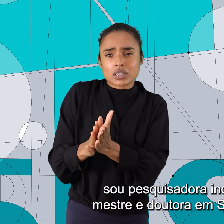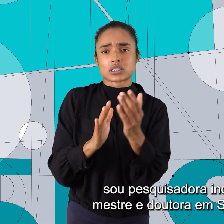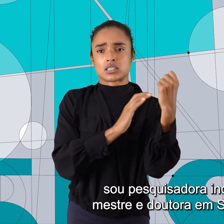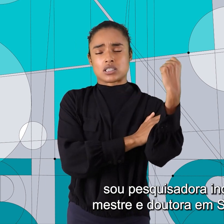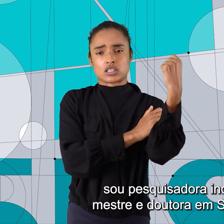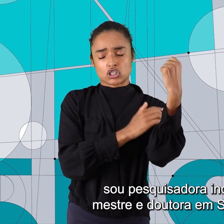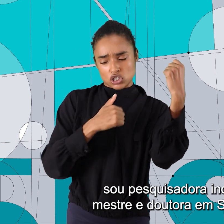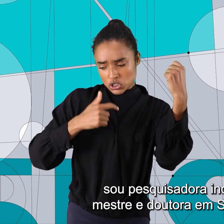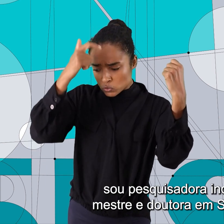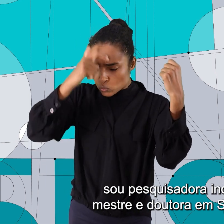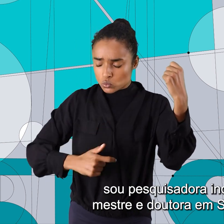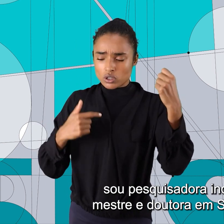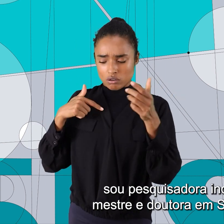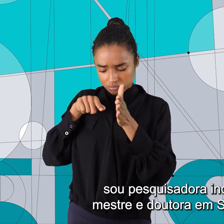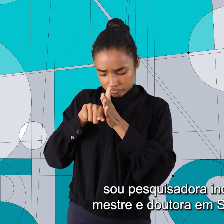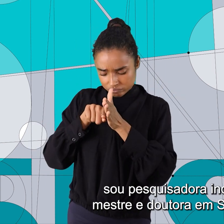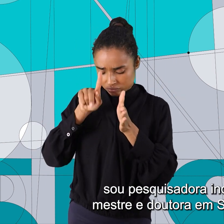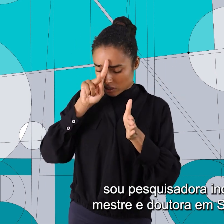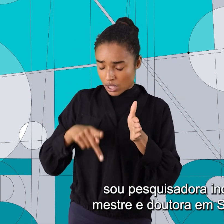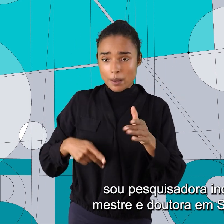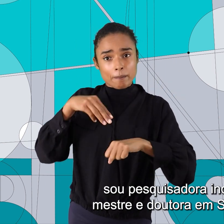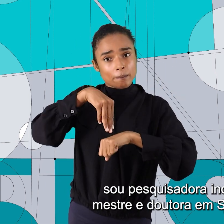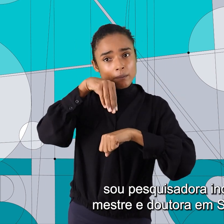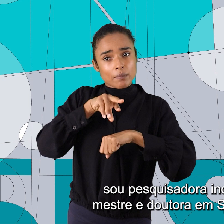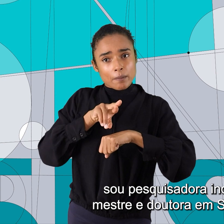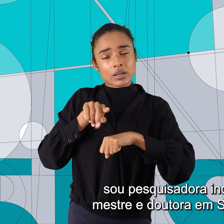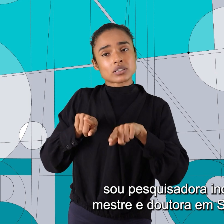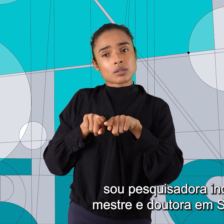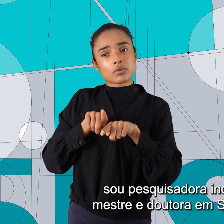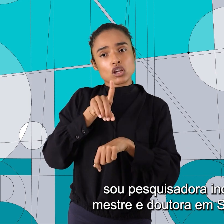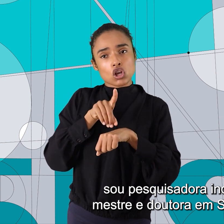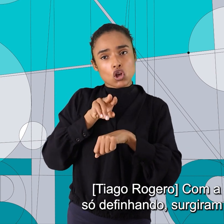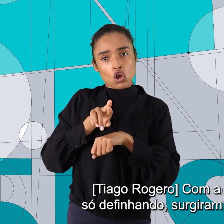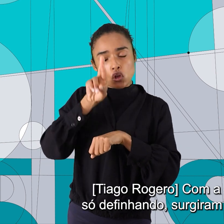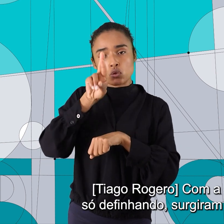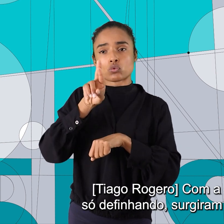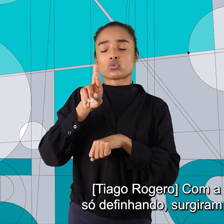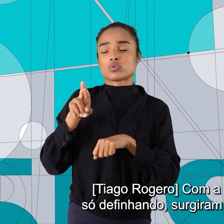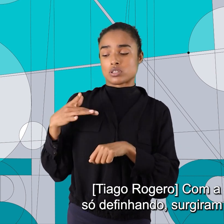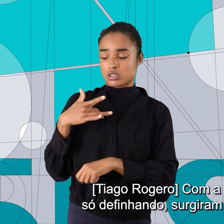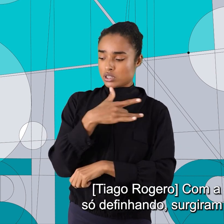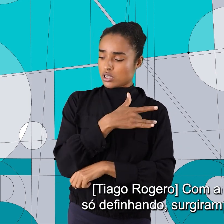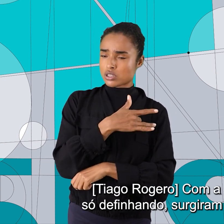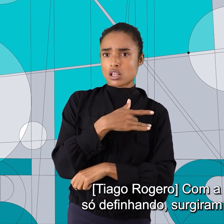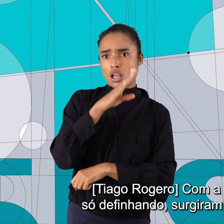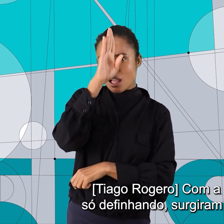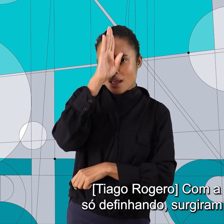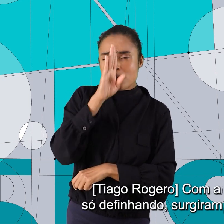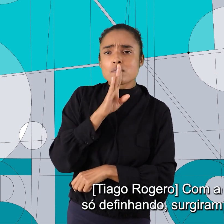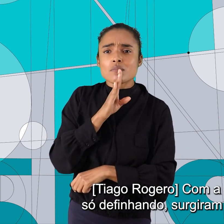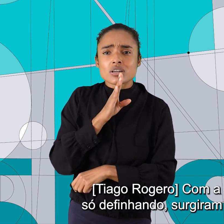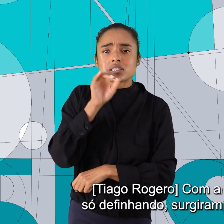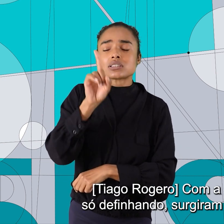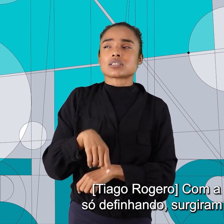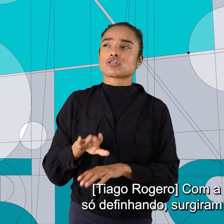sou pesquisadora independente, mestre e doutora em saúde pública. Com a saúde pública só definhando,